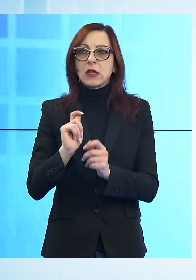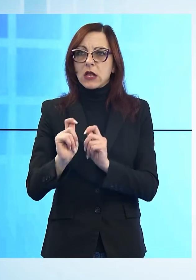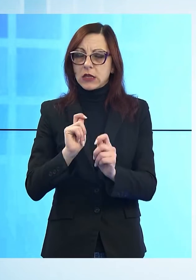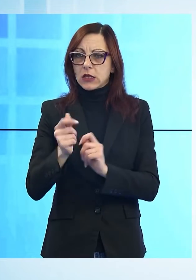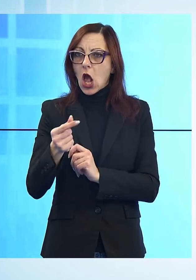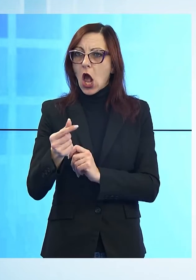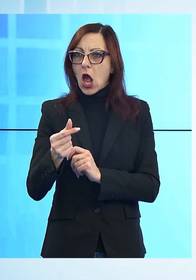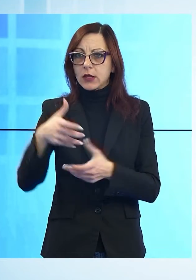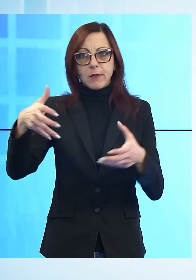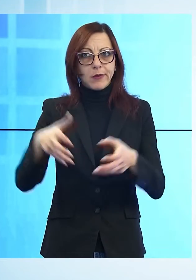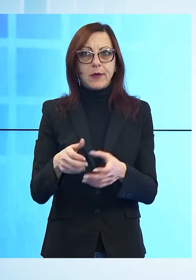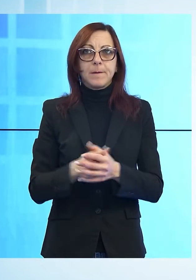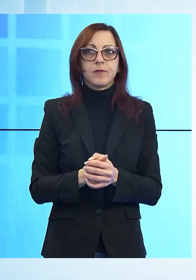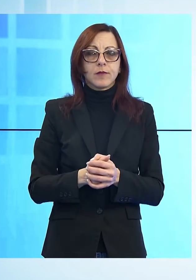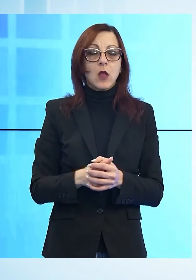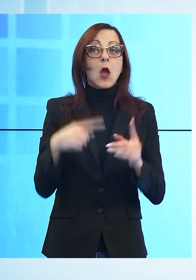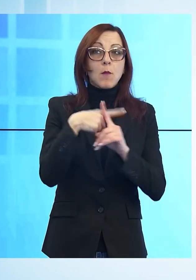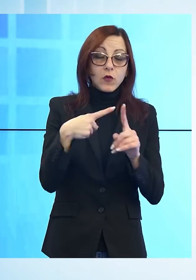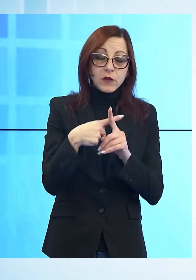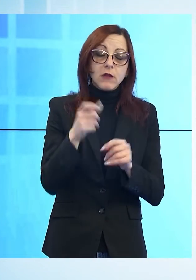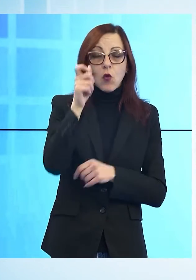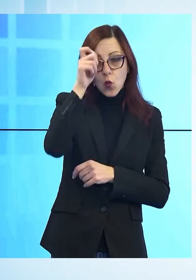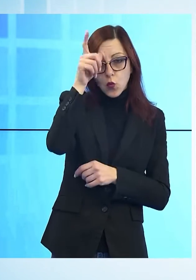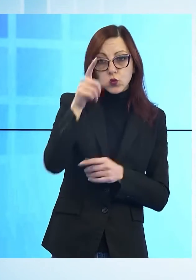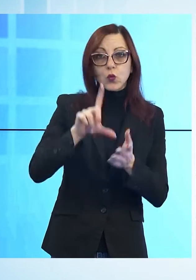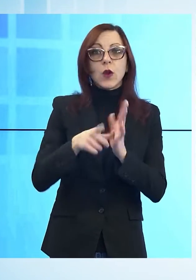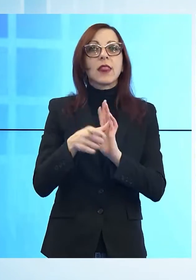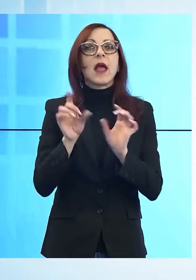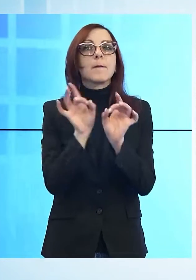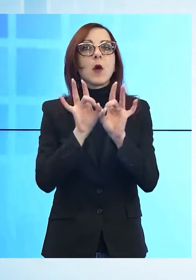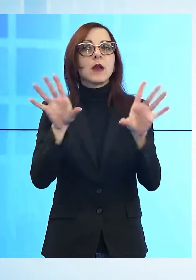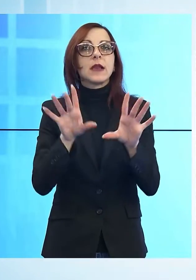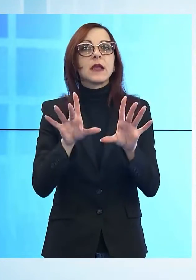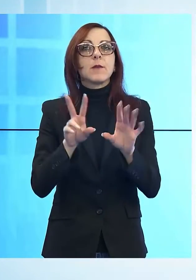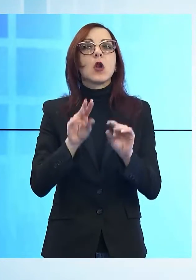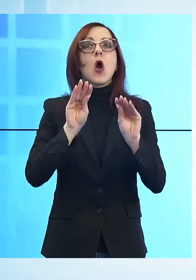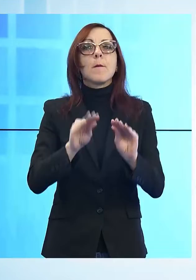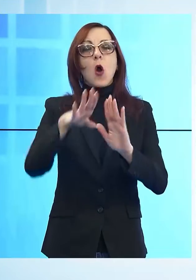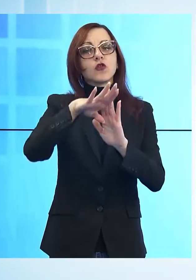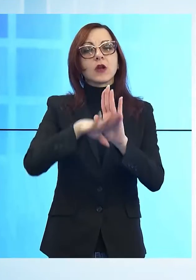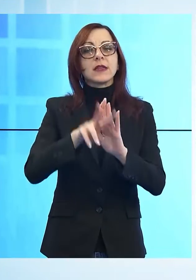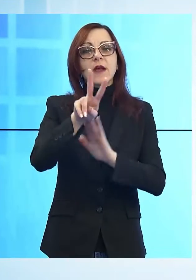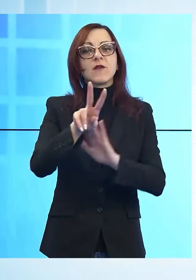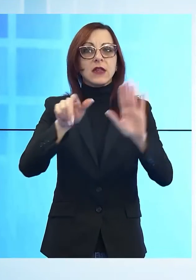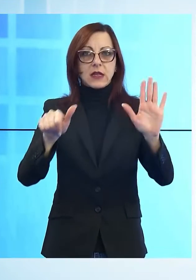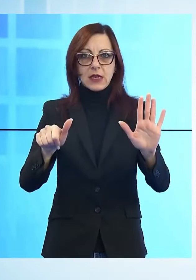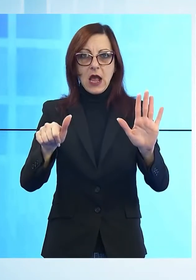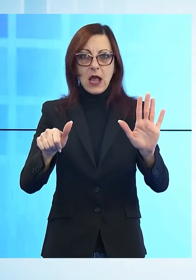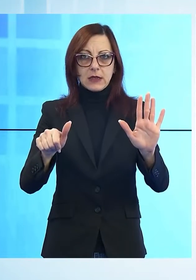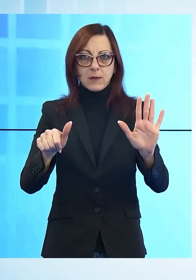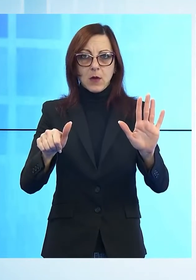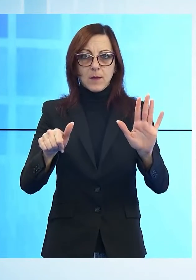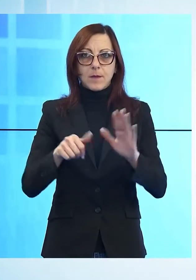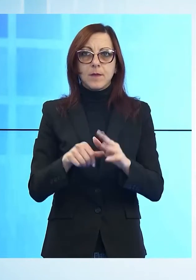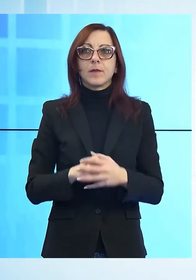tradizionalmente a noi favorevole è quello della cultura e del tempo libero, dove ci siamo piazzati al 27esimo posto nella graduatoria nazionale.